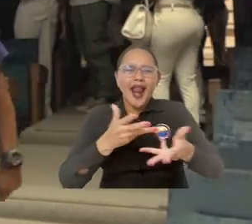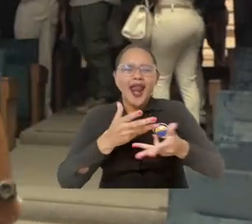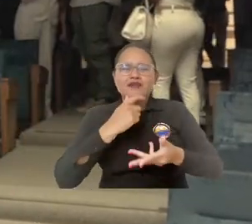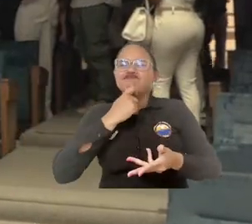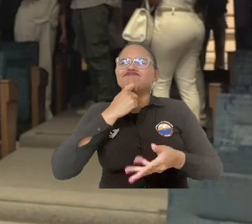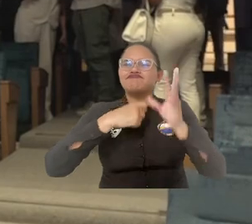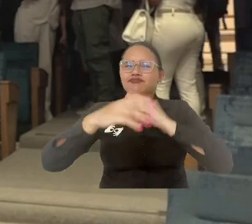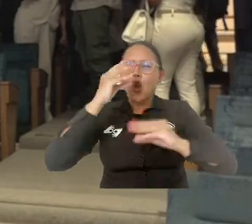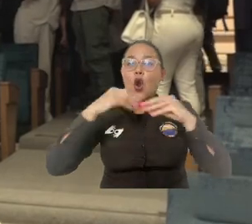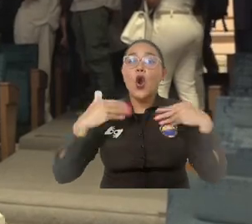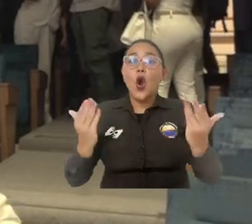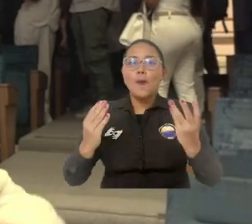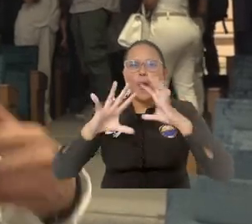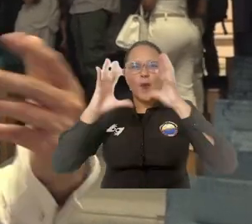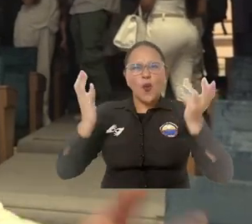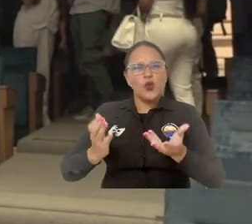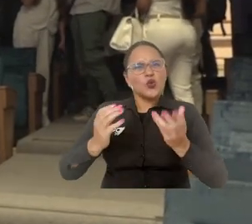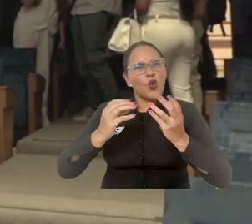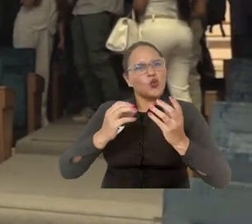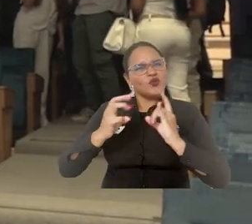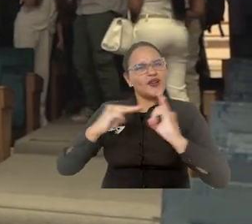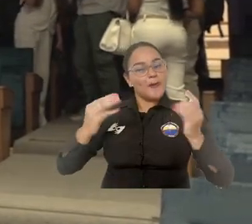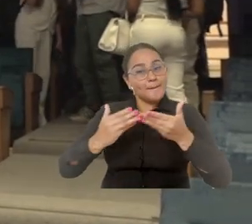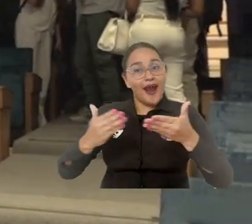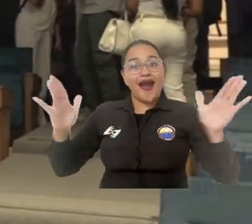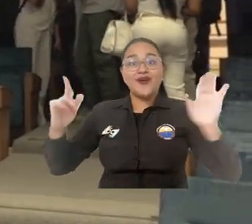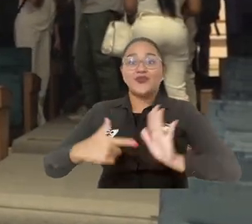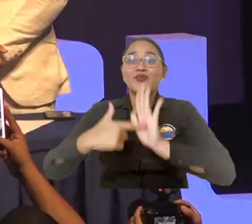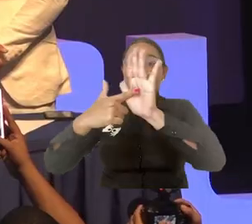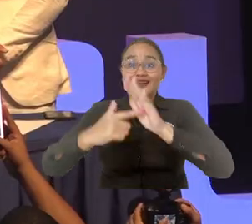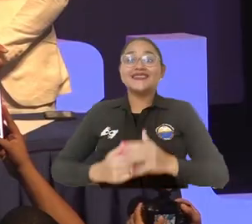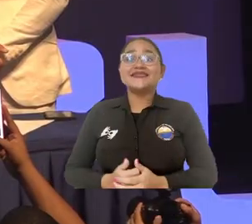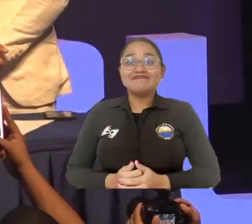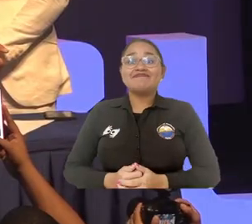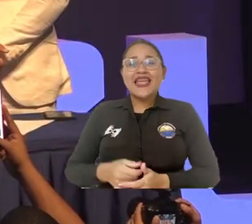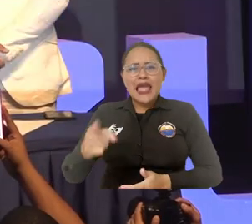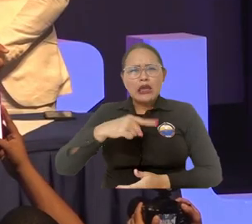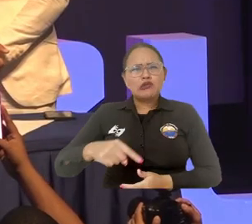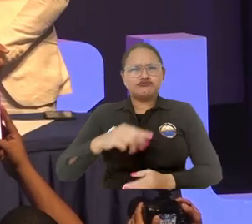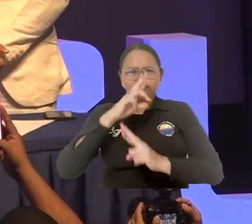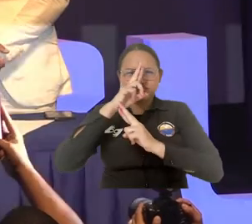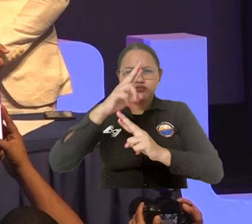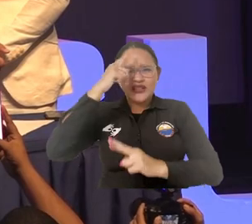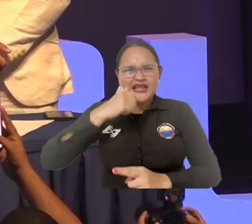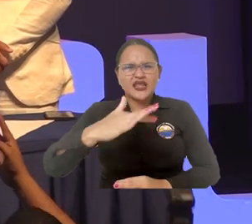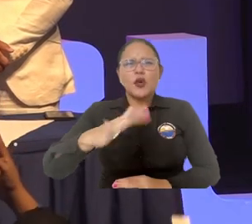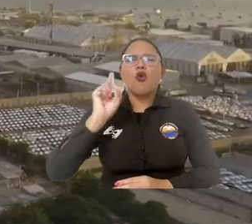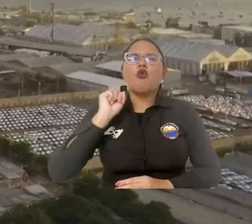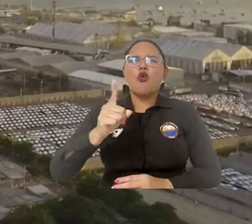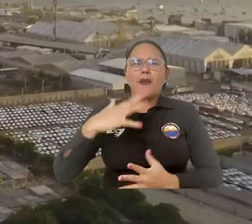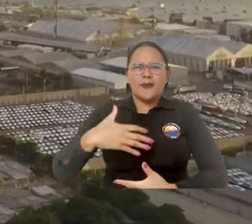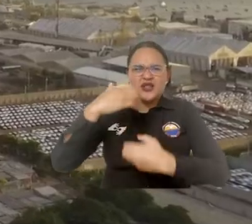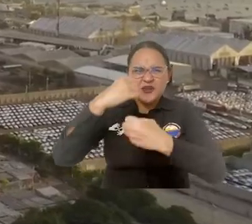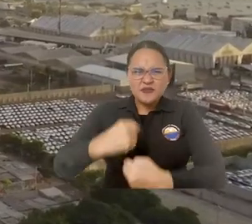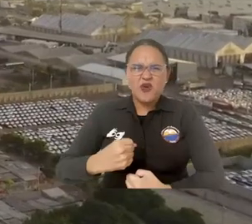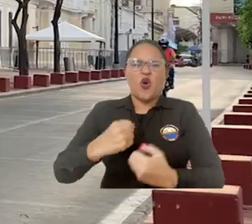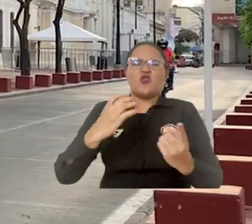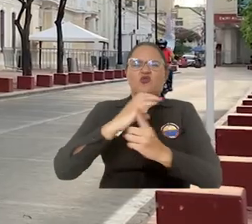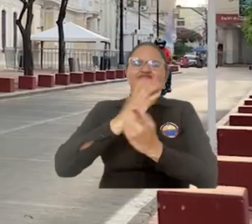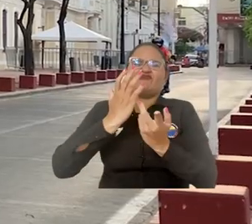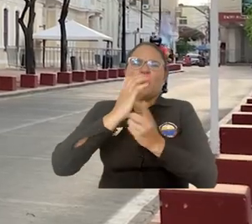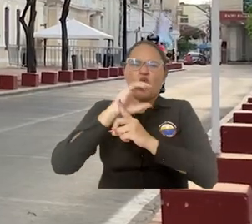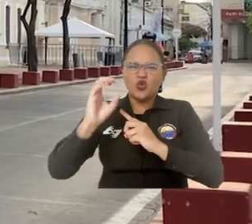debate dentro del claustro universitario, sino cómo se abre la universidad al mundo. La declaración reconoce a Santa Marta por su valor histórico,